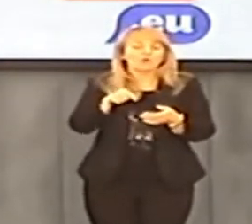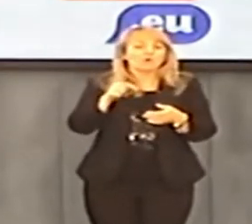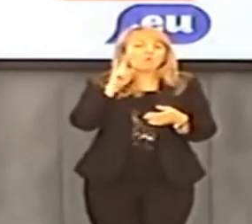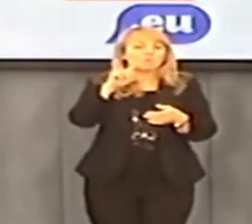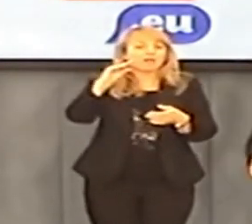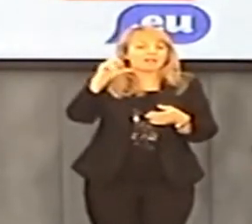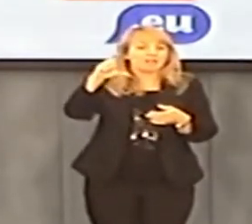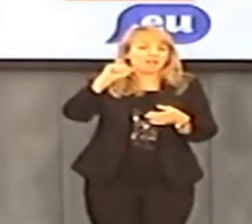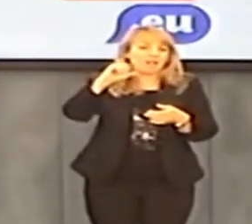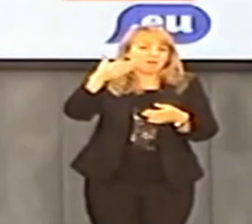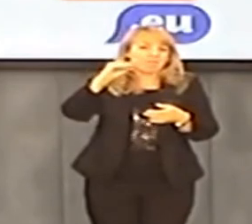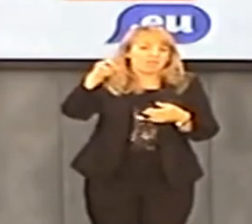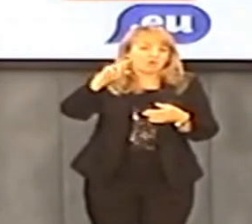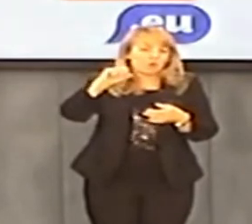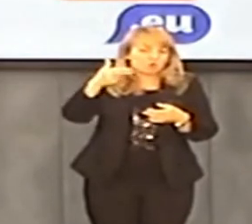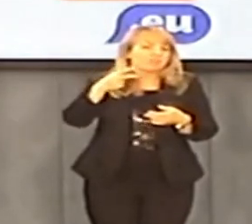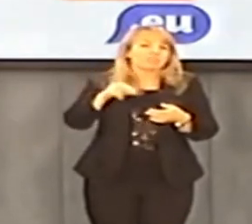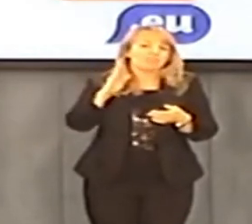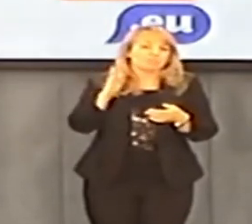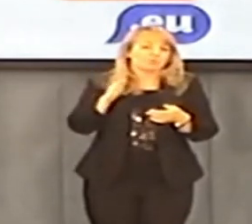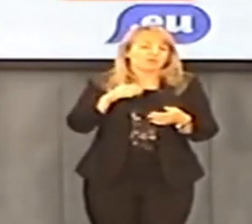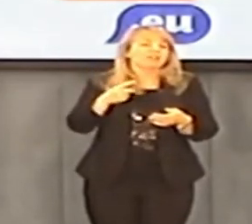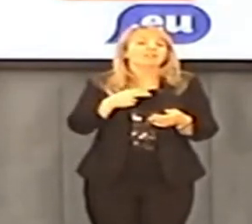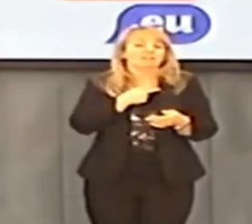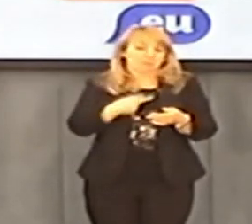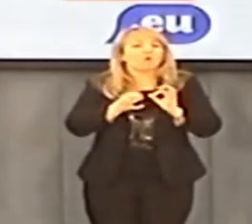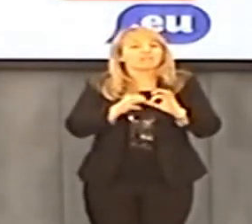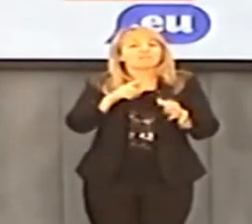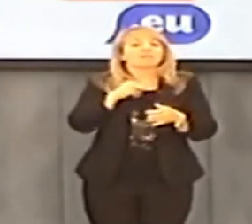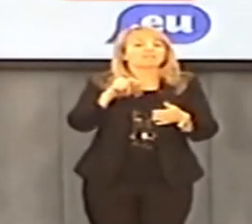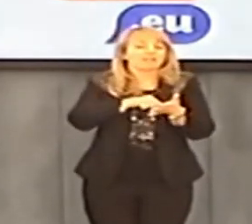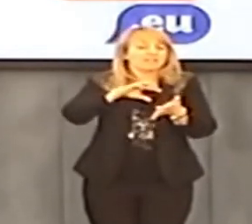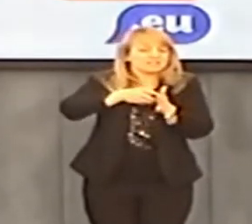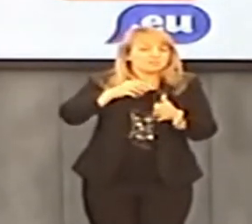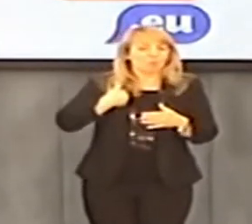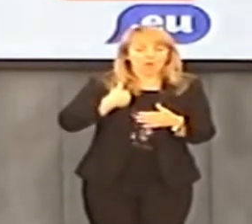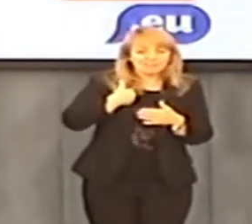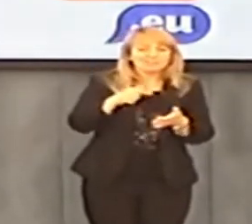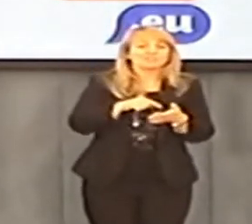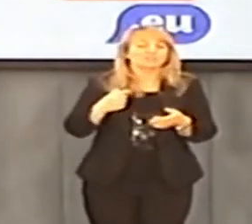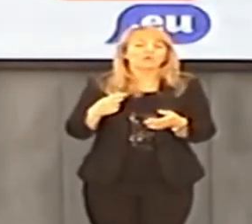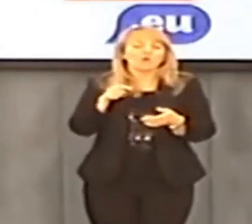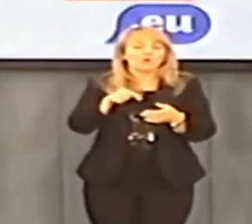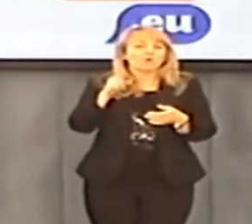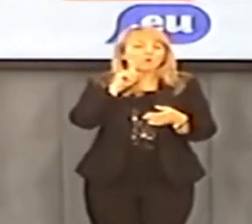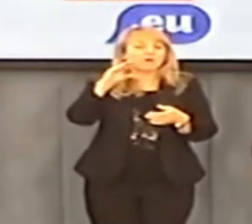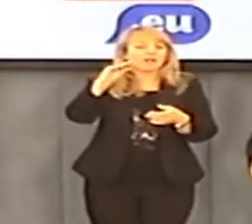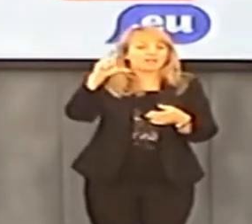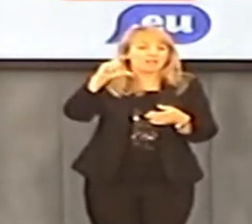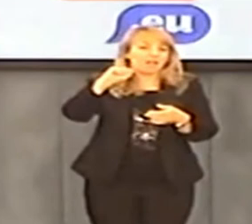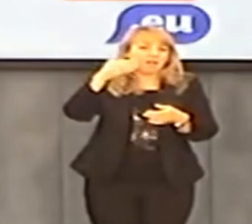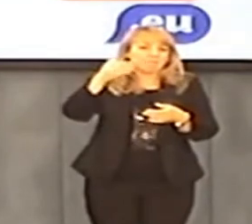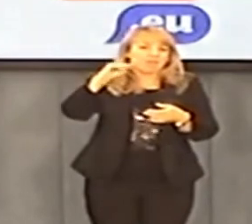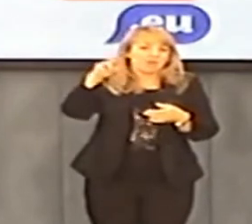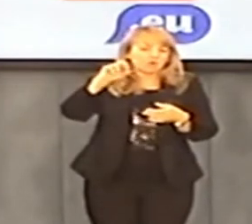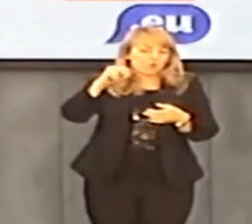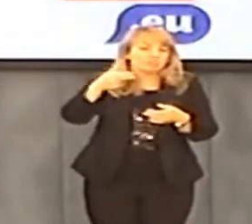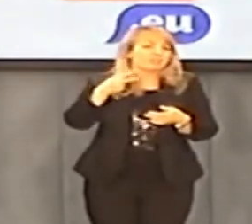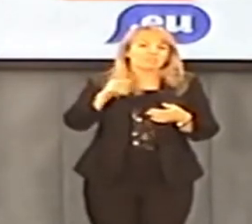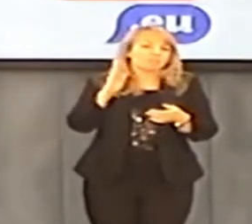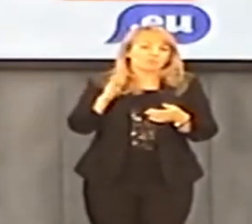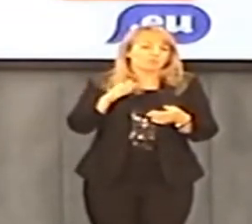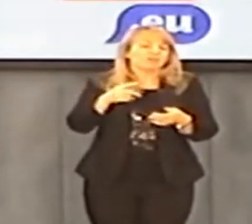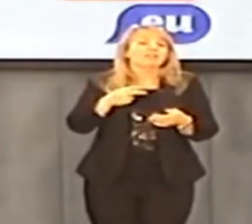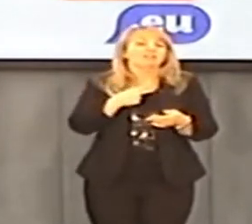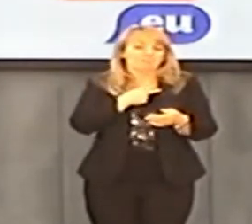świadczenia socjalne. Przecież gdyby nie The Beatles, to Cameron nie był dzisiaj premierem. I w związku z tym nie słuchajmy The Beatles. No żarty